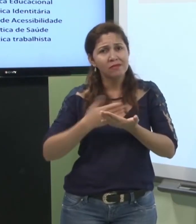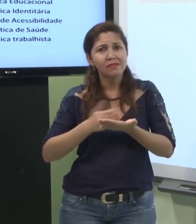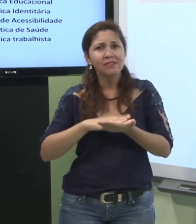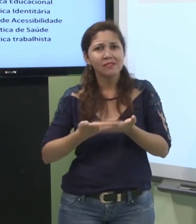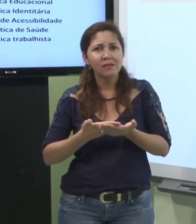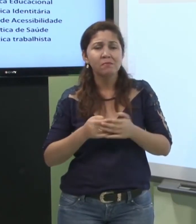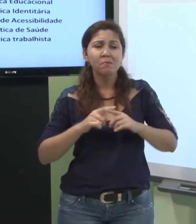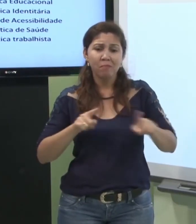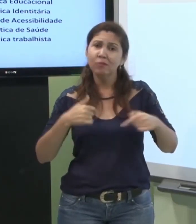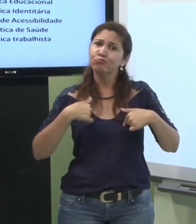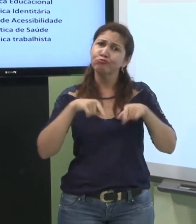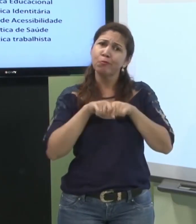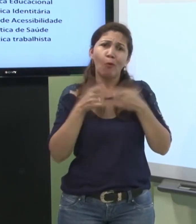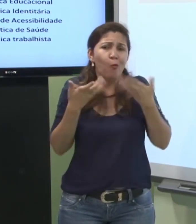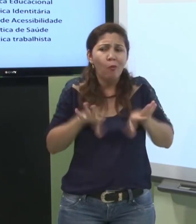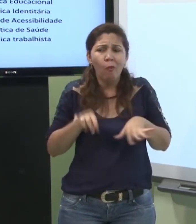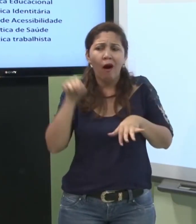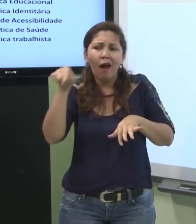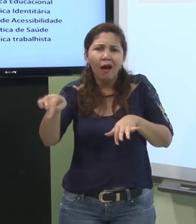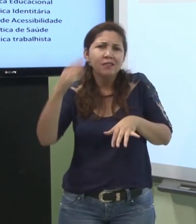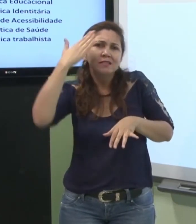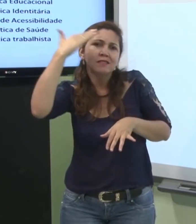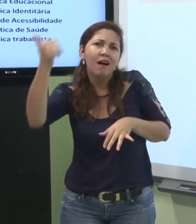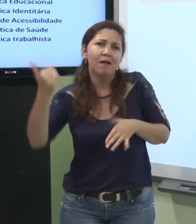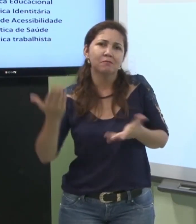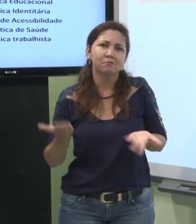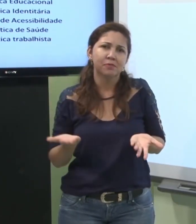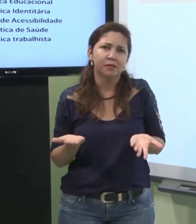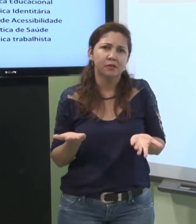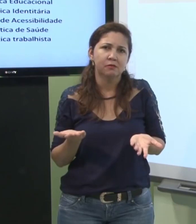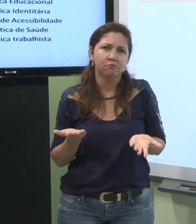ele ele chama intérprete mas às vezes ele não quer que o intérprete fique sabendo